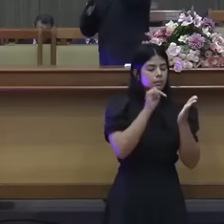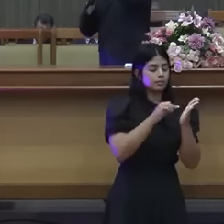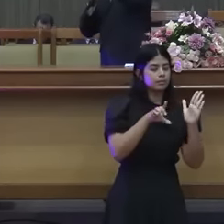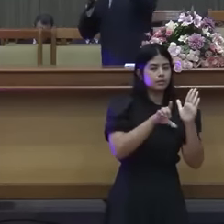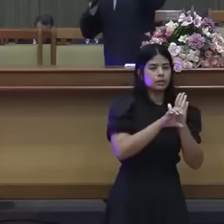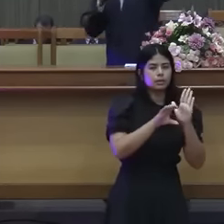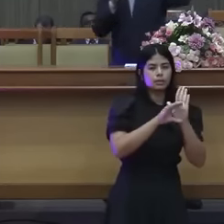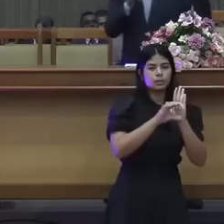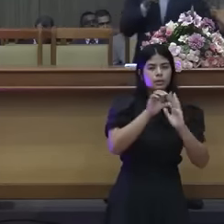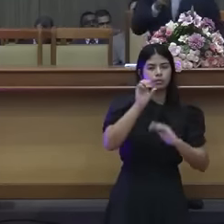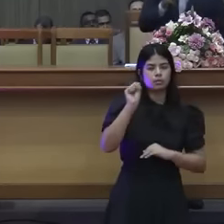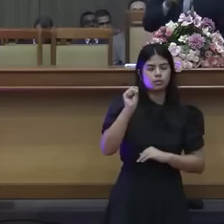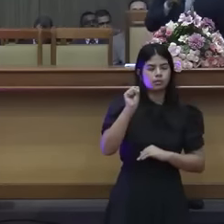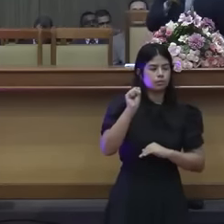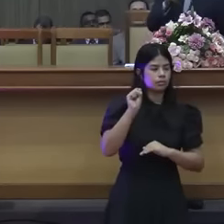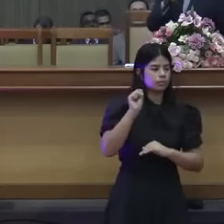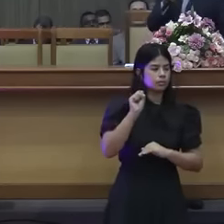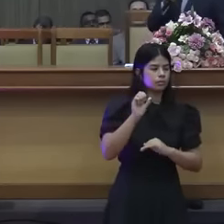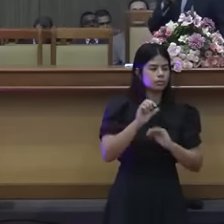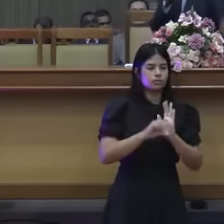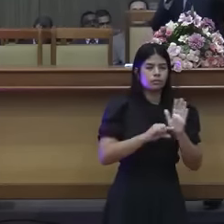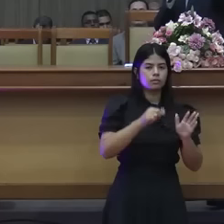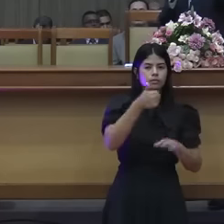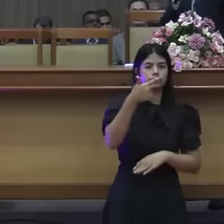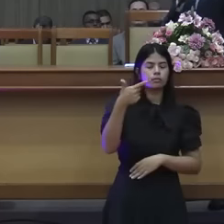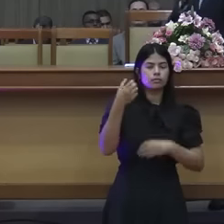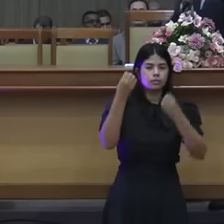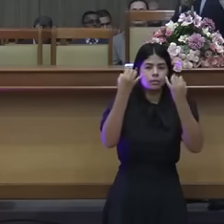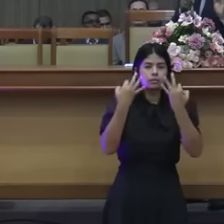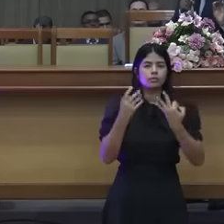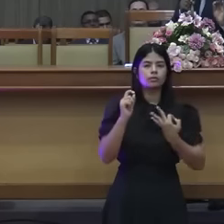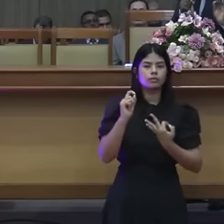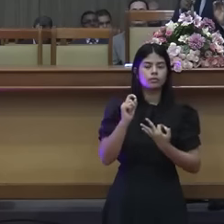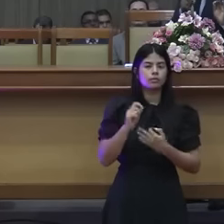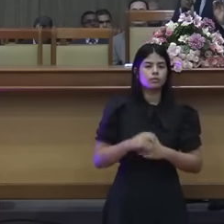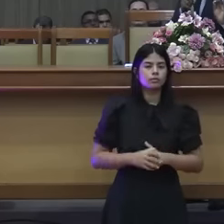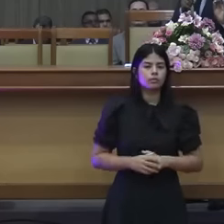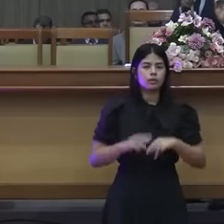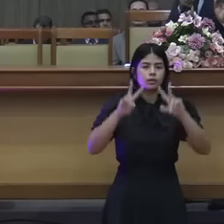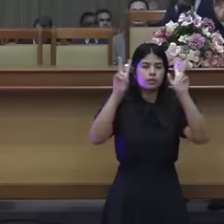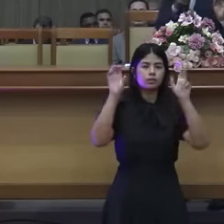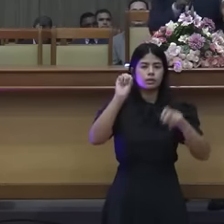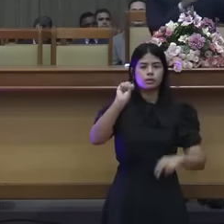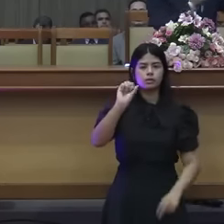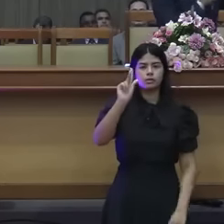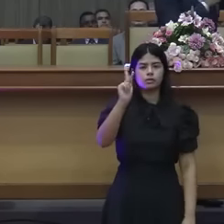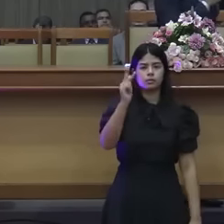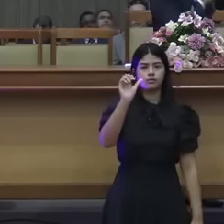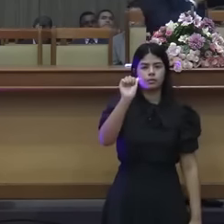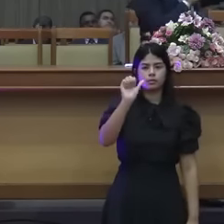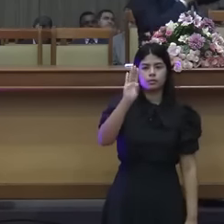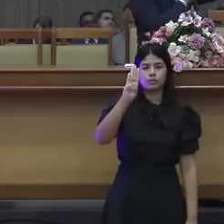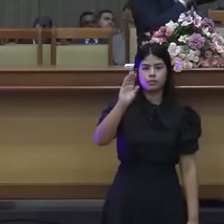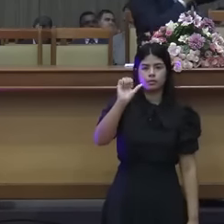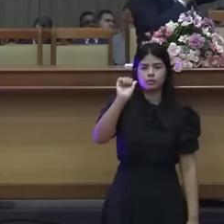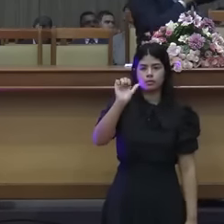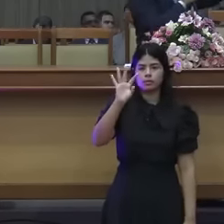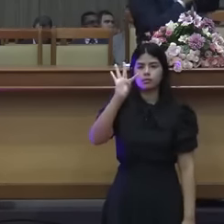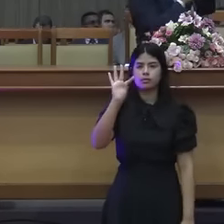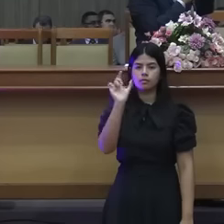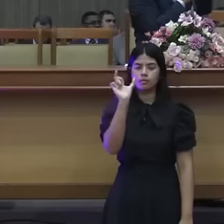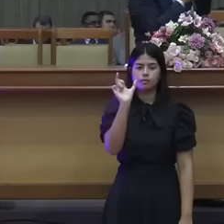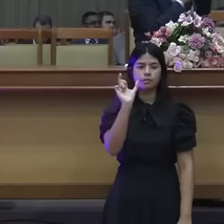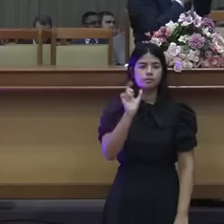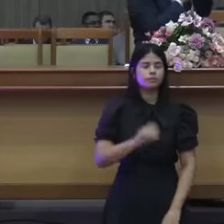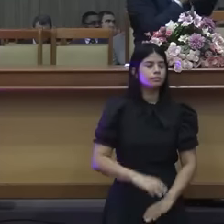capítulo 20, versículo 8 a 12, que fala sobre o Shabat. Coloque aí, coloca aí na tela,